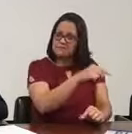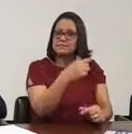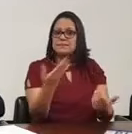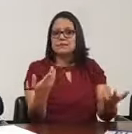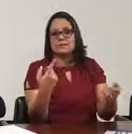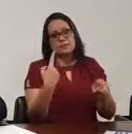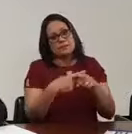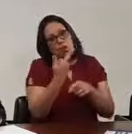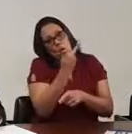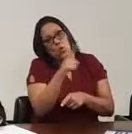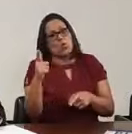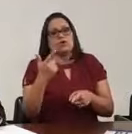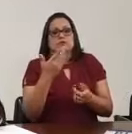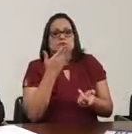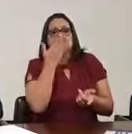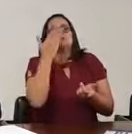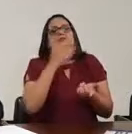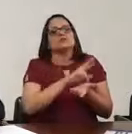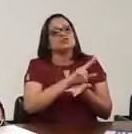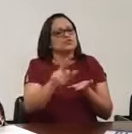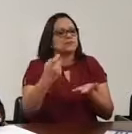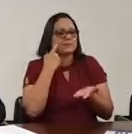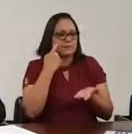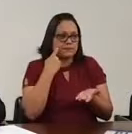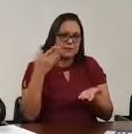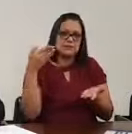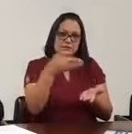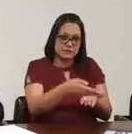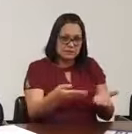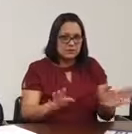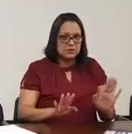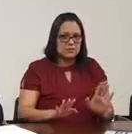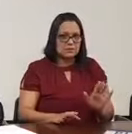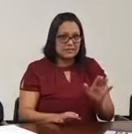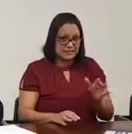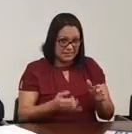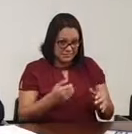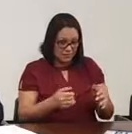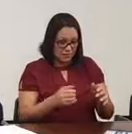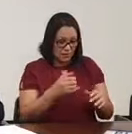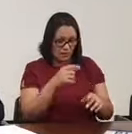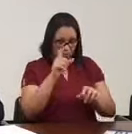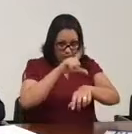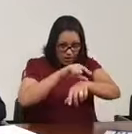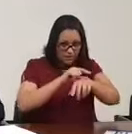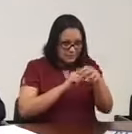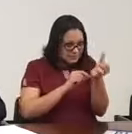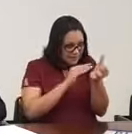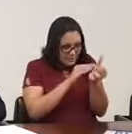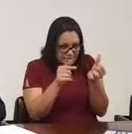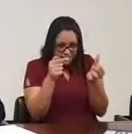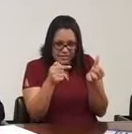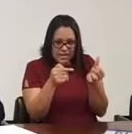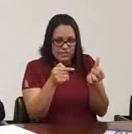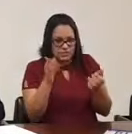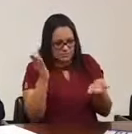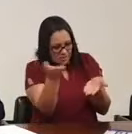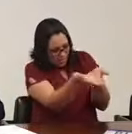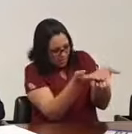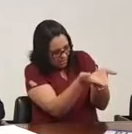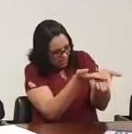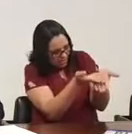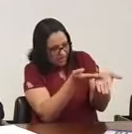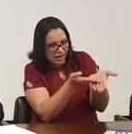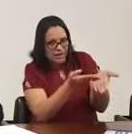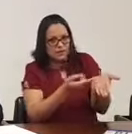Outras espécies entraram na região e de 6 a 7 da manhã a abria os peixes, cortava, enfiava um